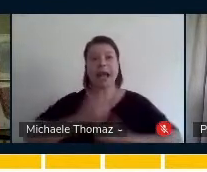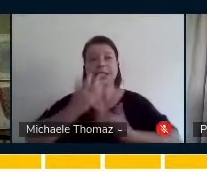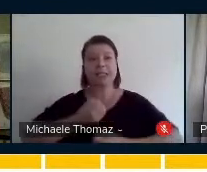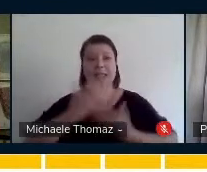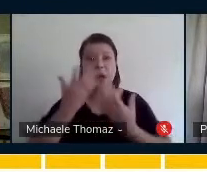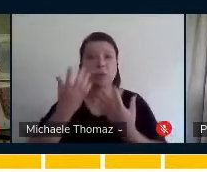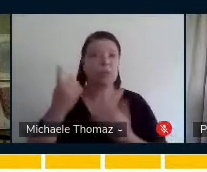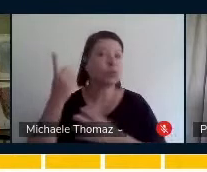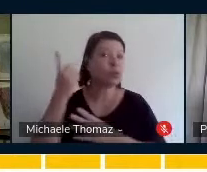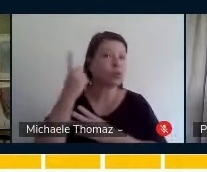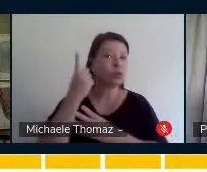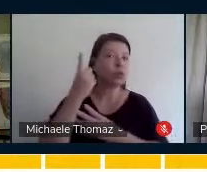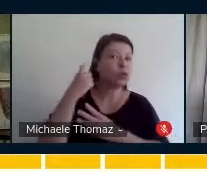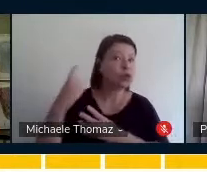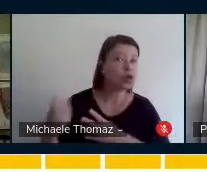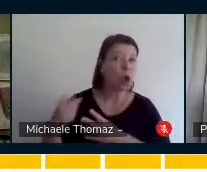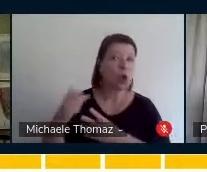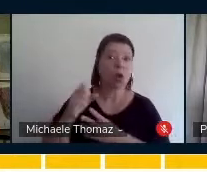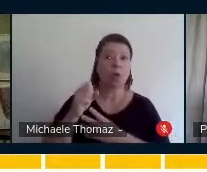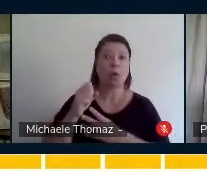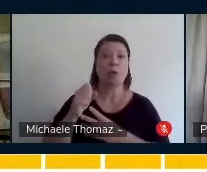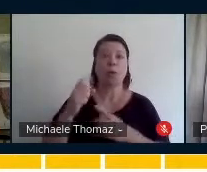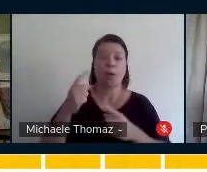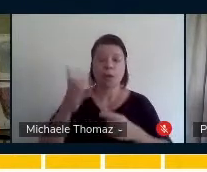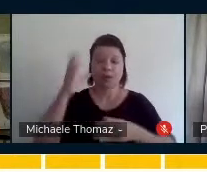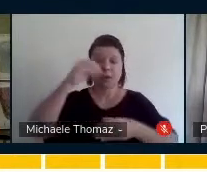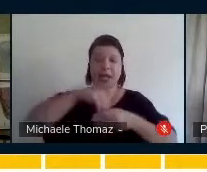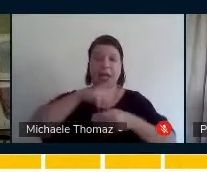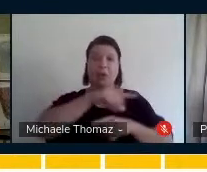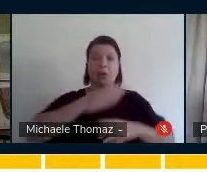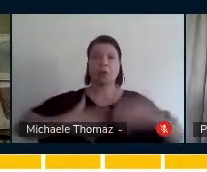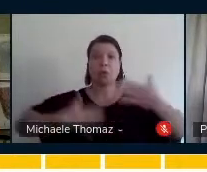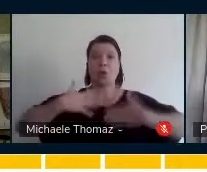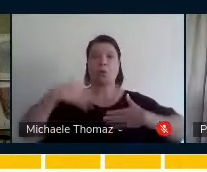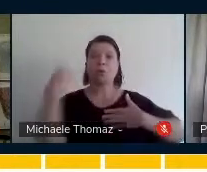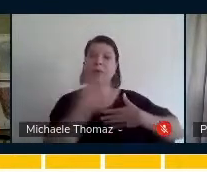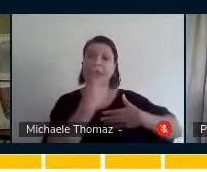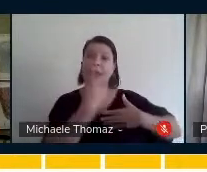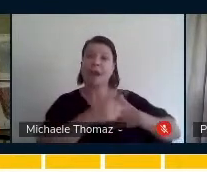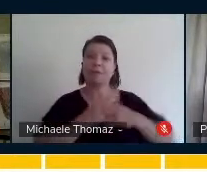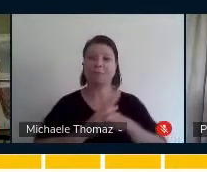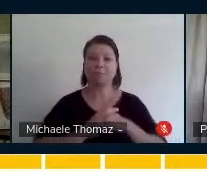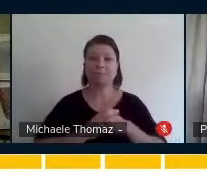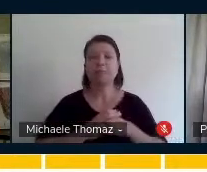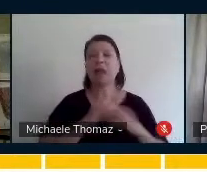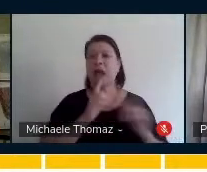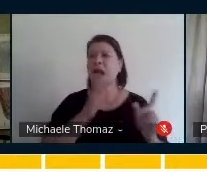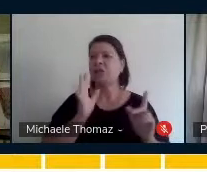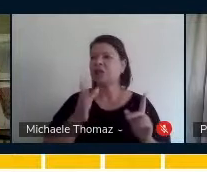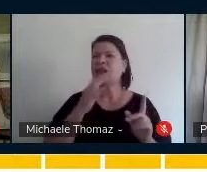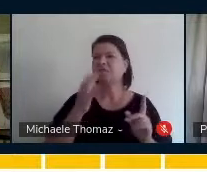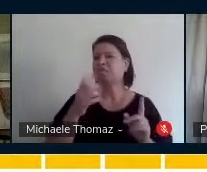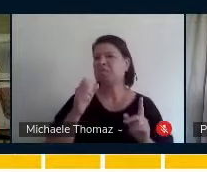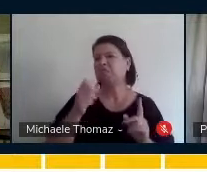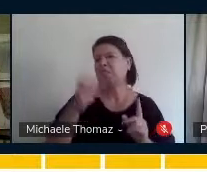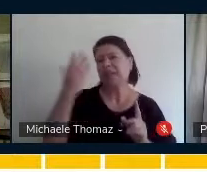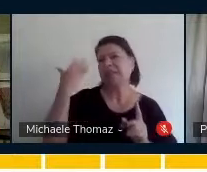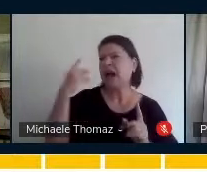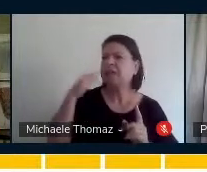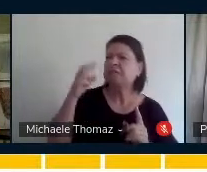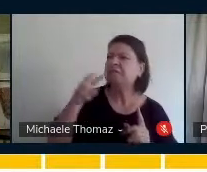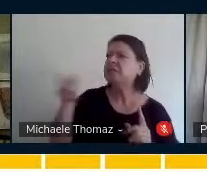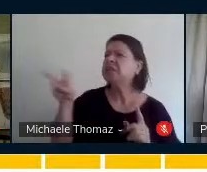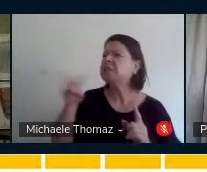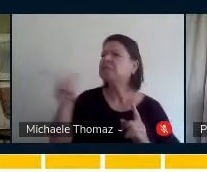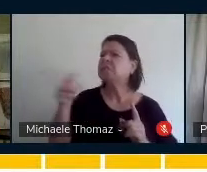corpo. Porque, antes, ela poderia até ter visto alguém já assoviar, mas ela ainda não sabia